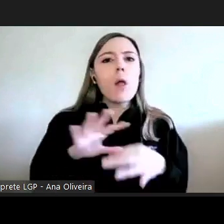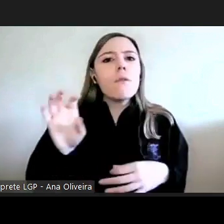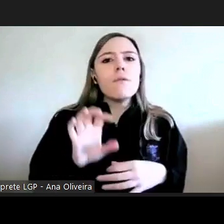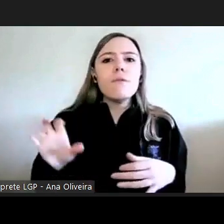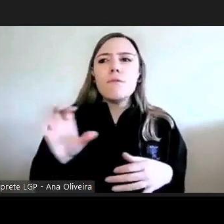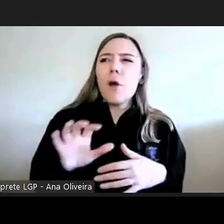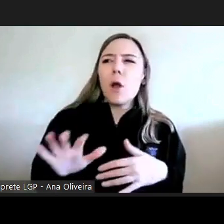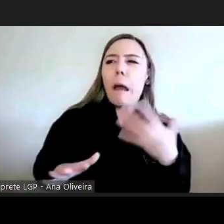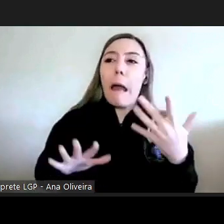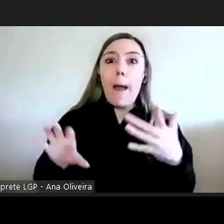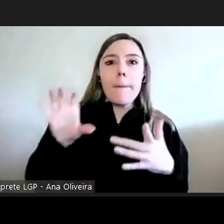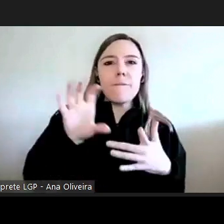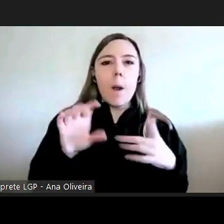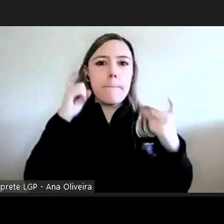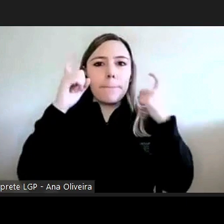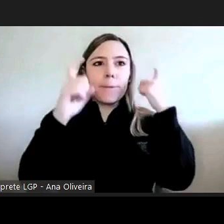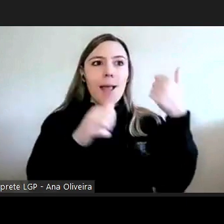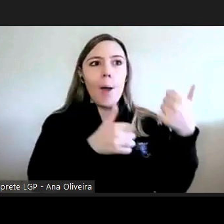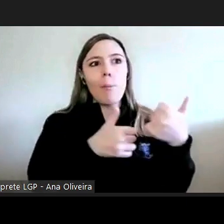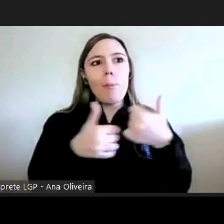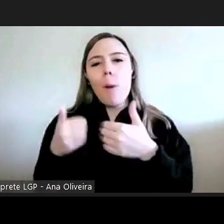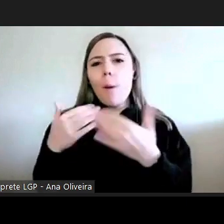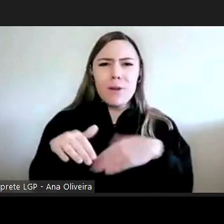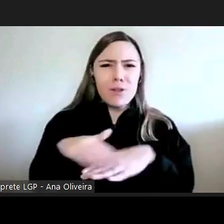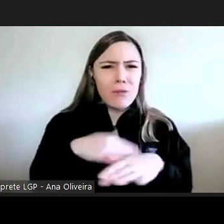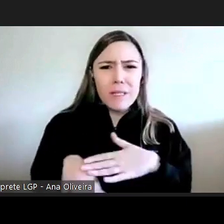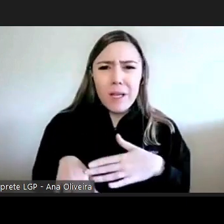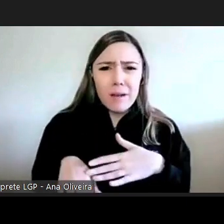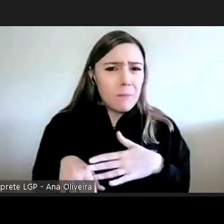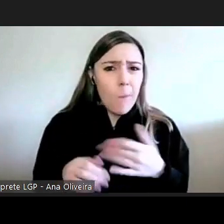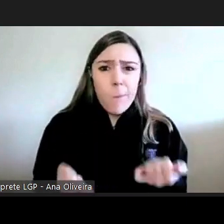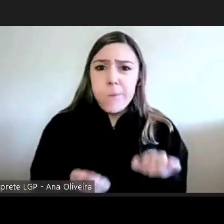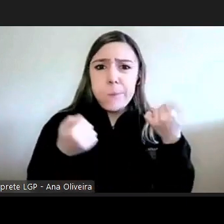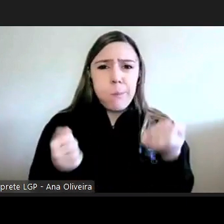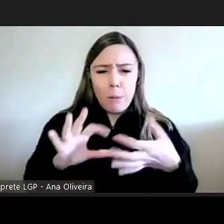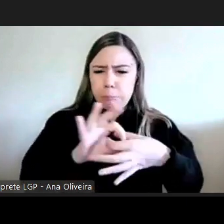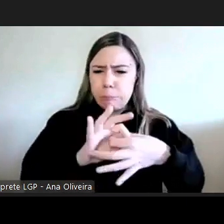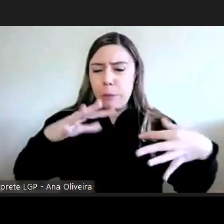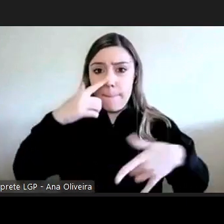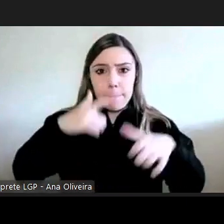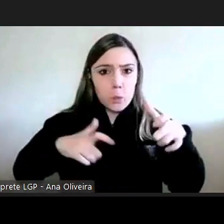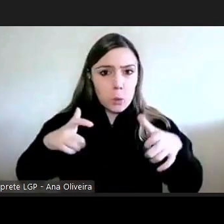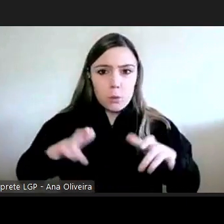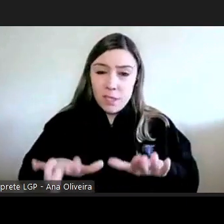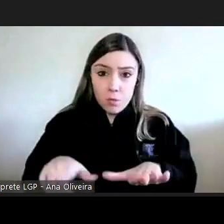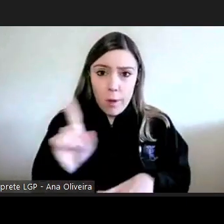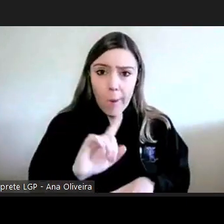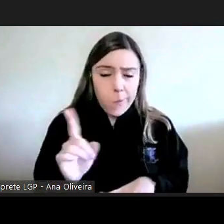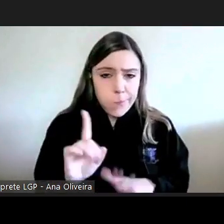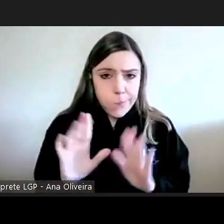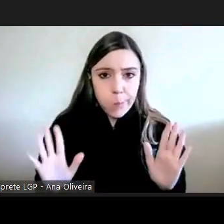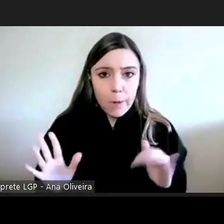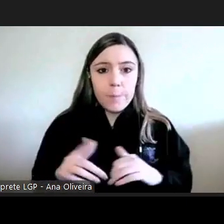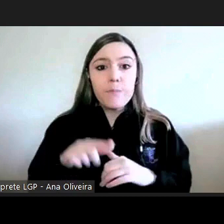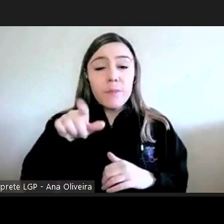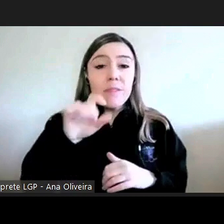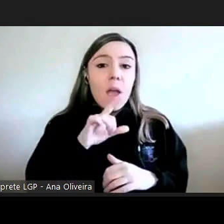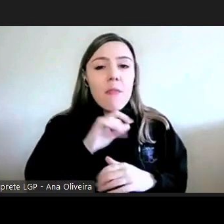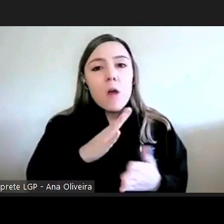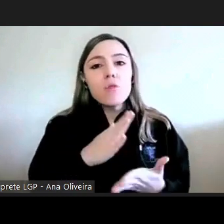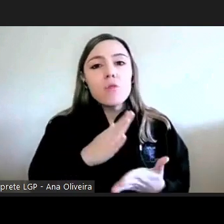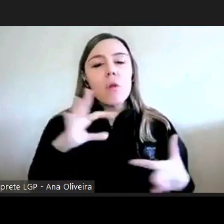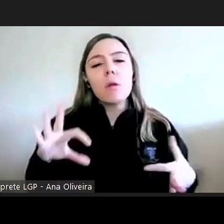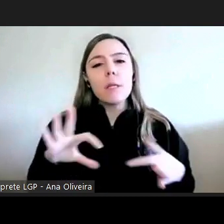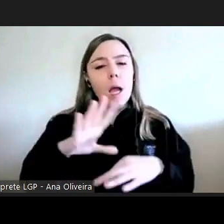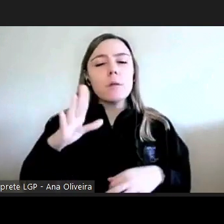são idealistas inexecuíveis que não fazem sentido para as pessoas isso só se consegue de facto com um conhecimento